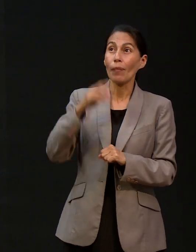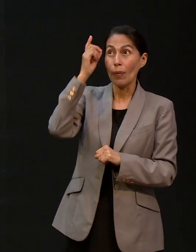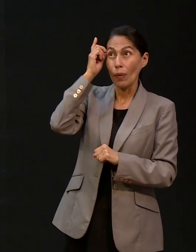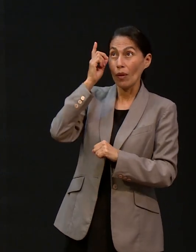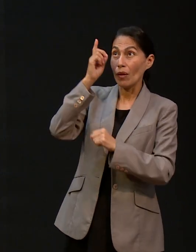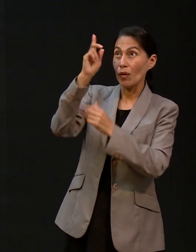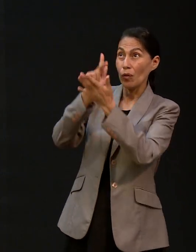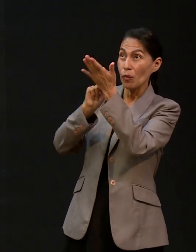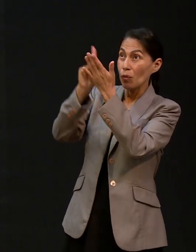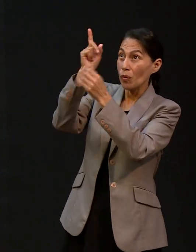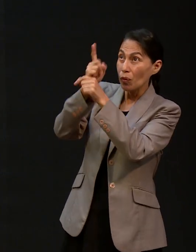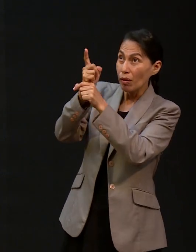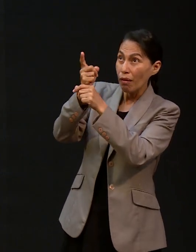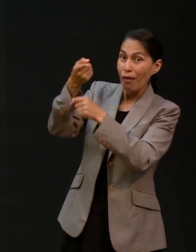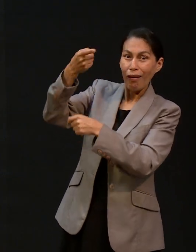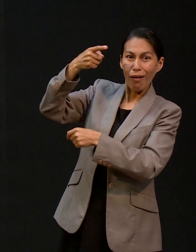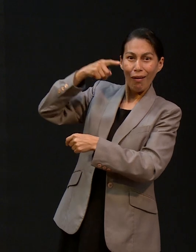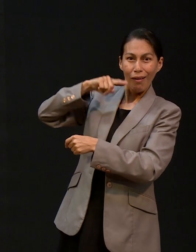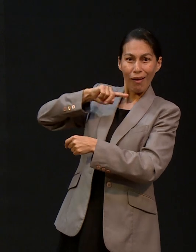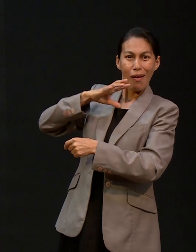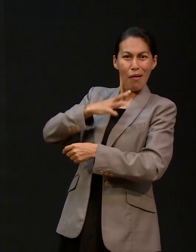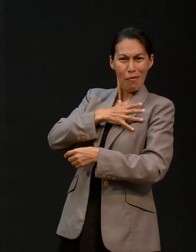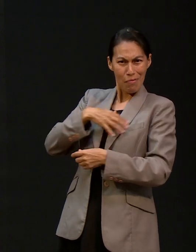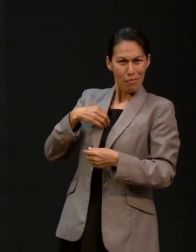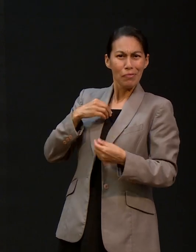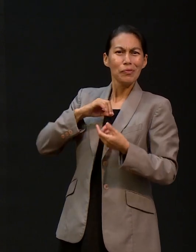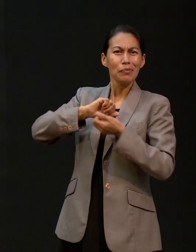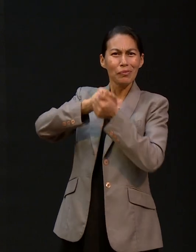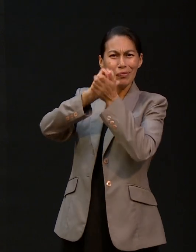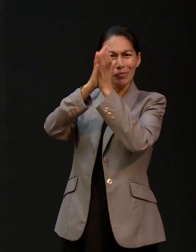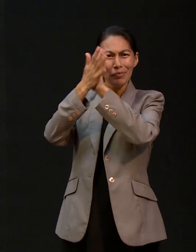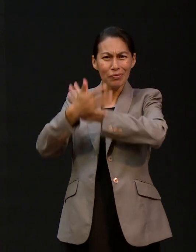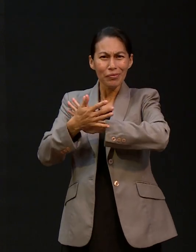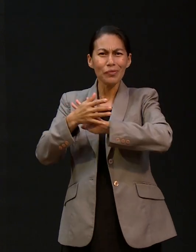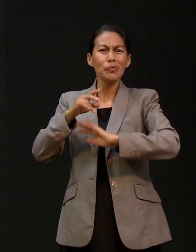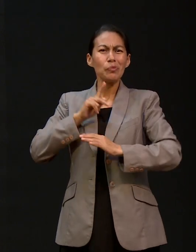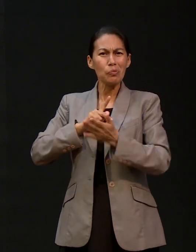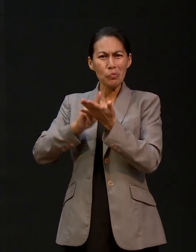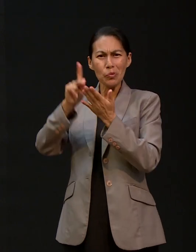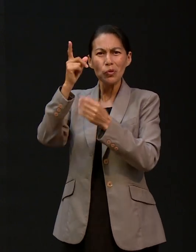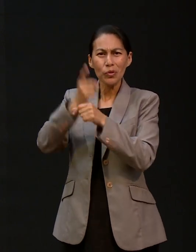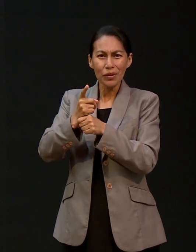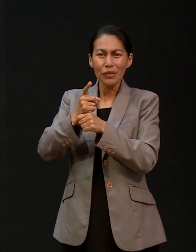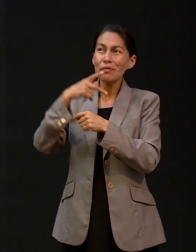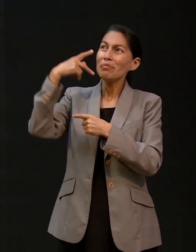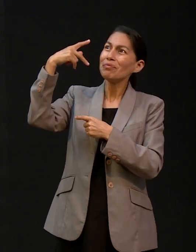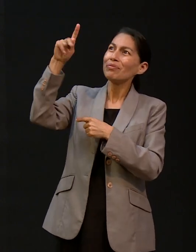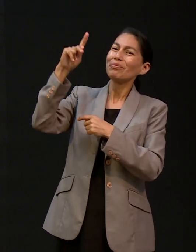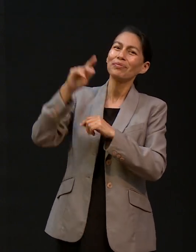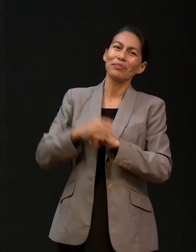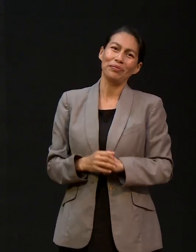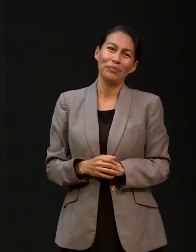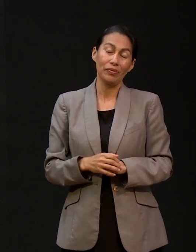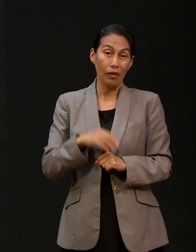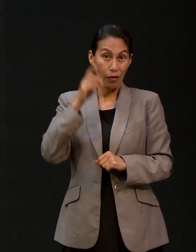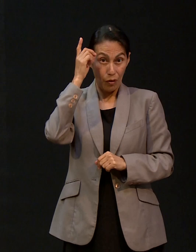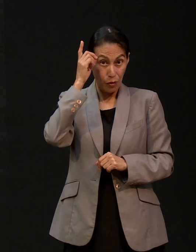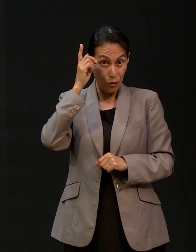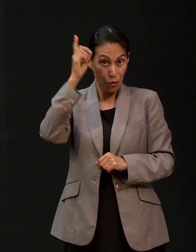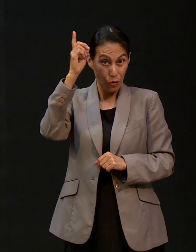La voluntad de Dios llega a ser tu voluntad y la voluntad tuya llega a ser la voluntad de Dios. Y como la voluntad